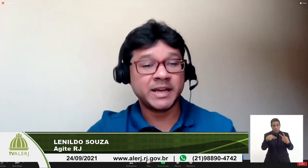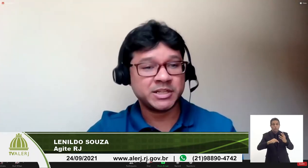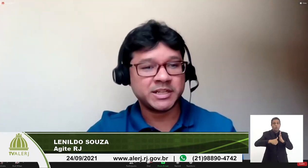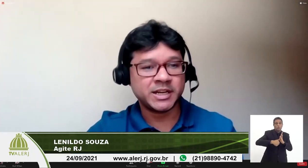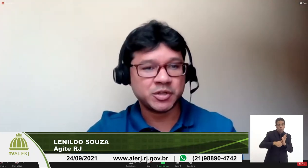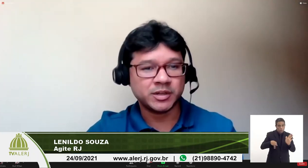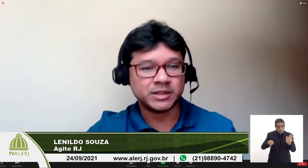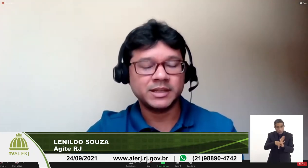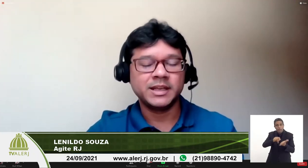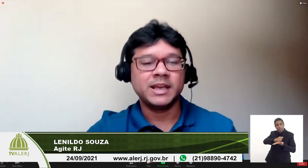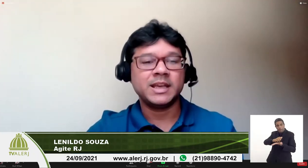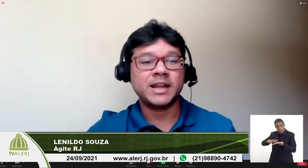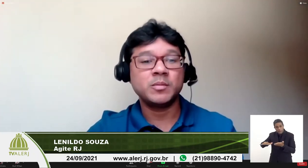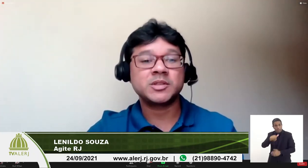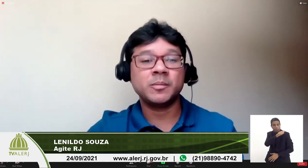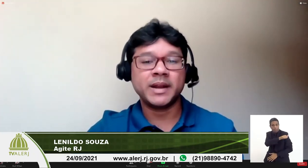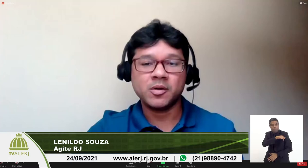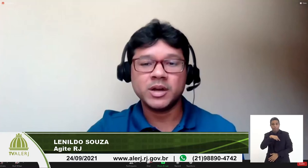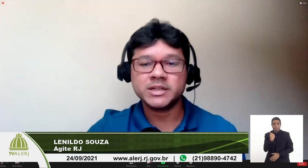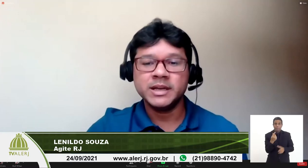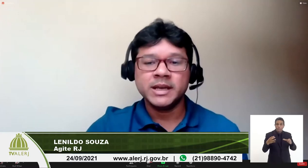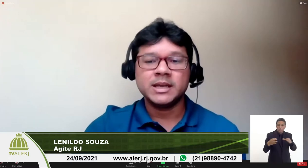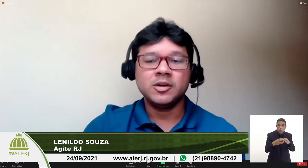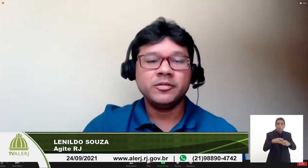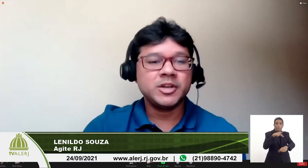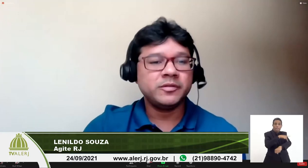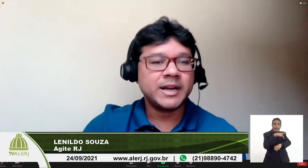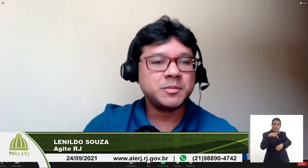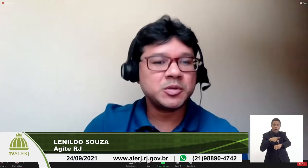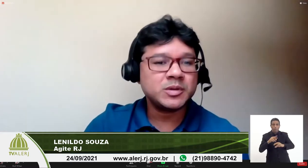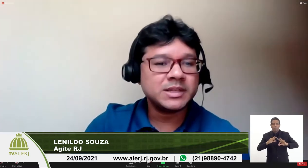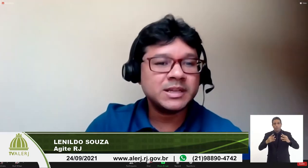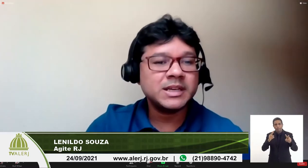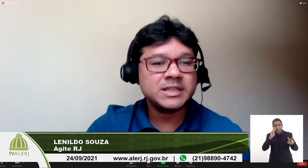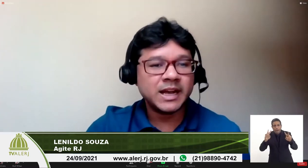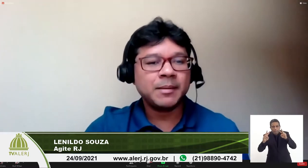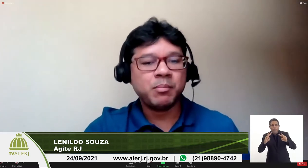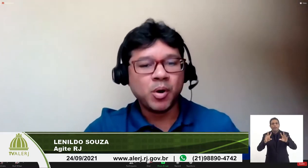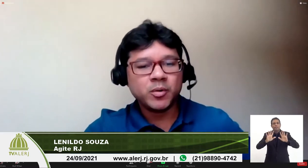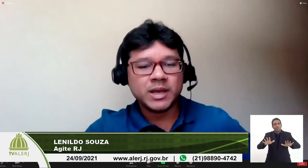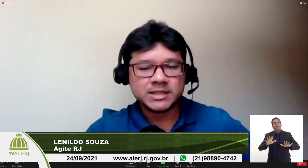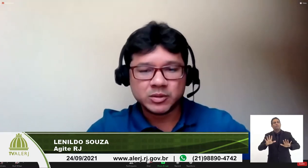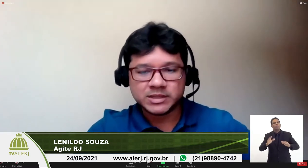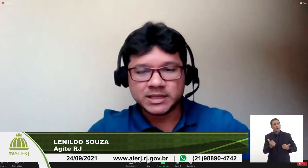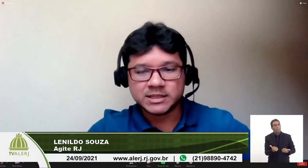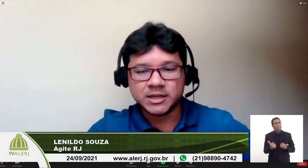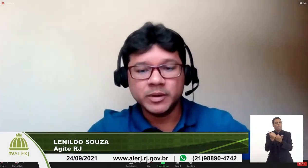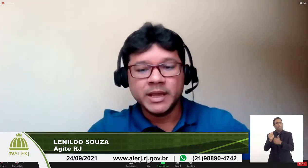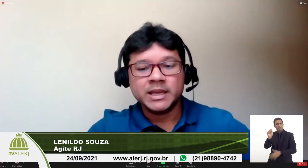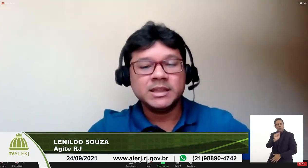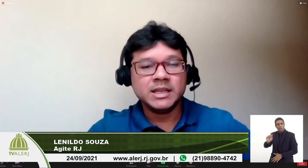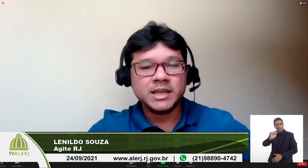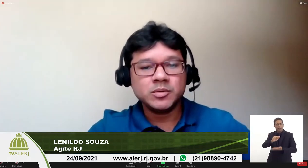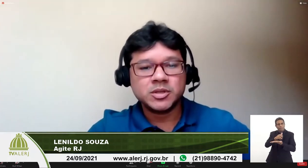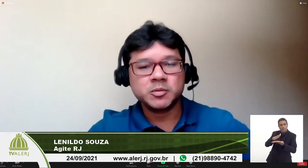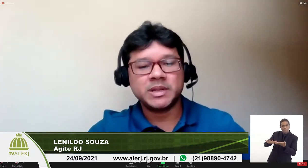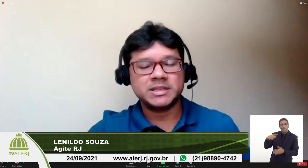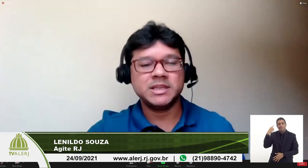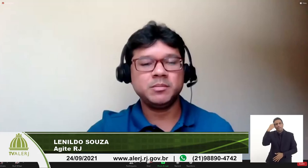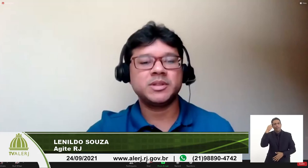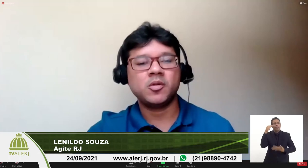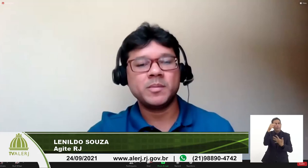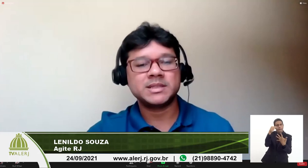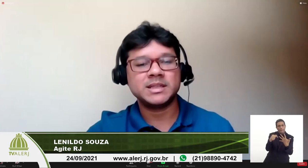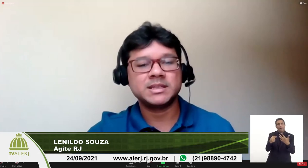GTRJ e é da comissão pedagógica então vejo várias pessoas aqui que já apoiam essa associação entendendo seus